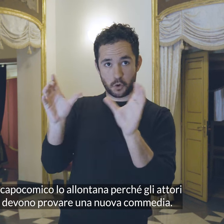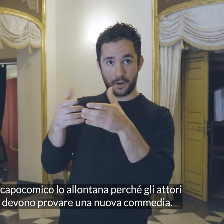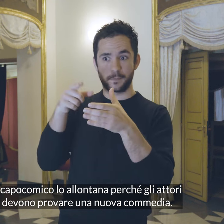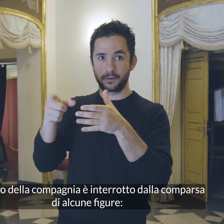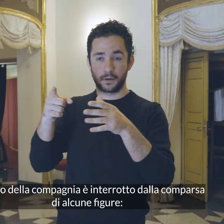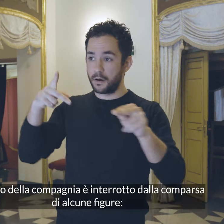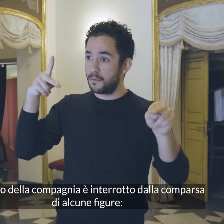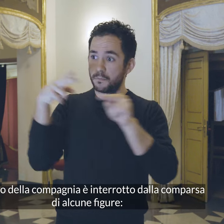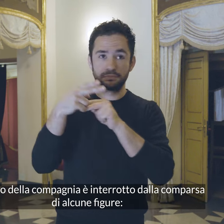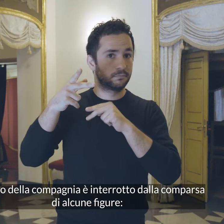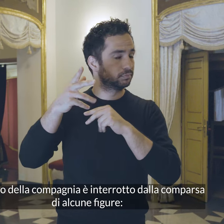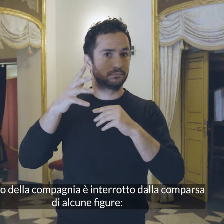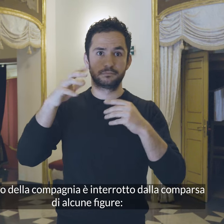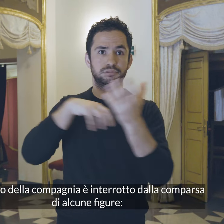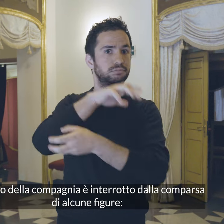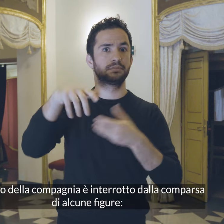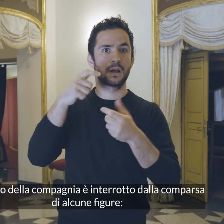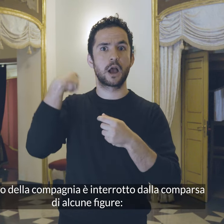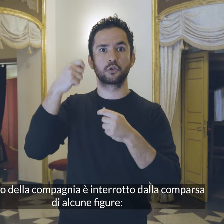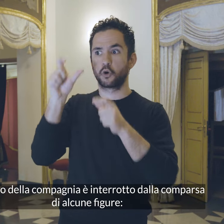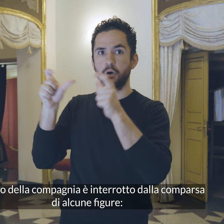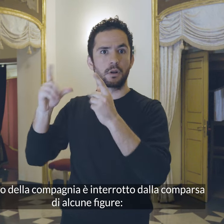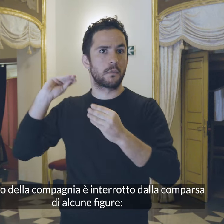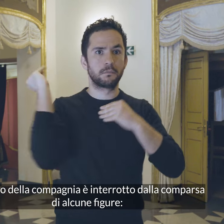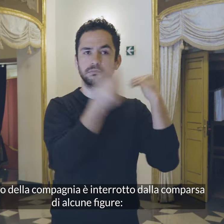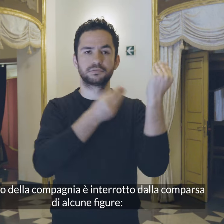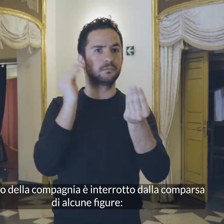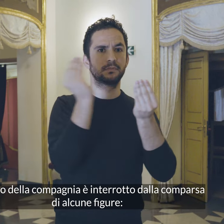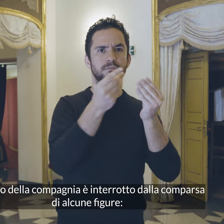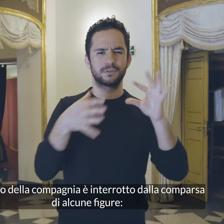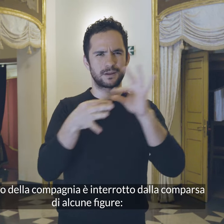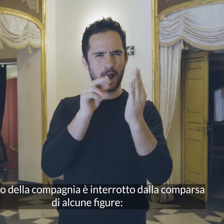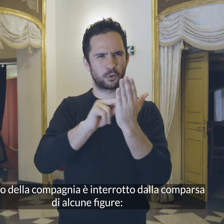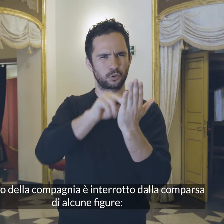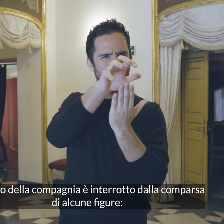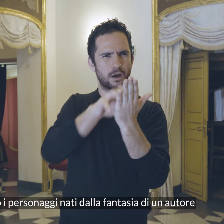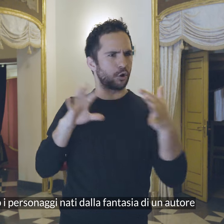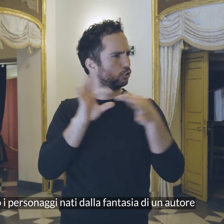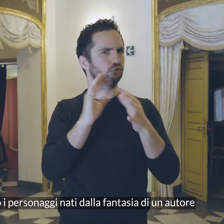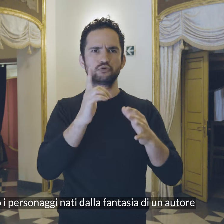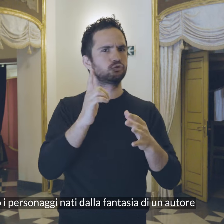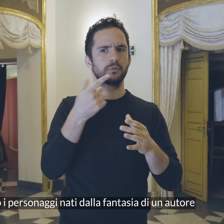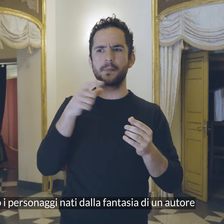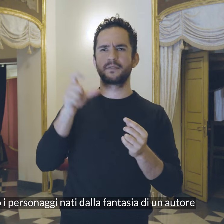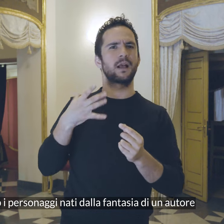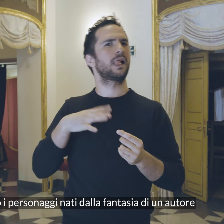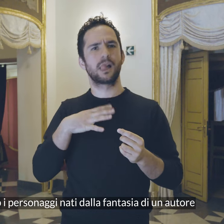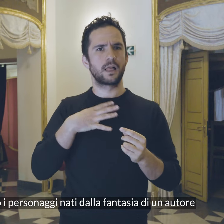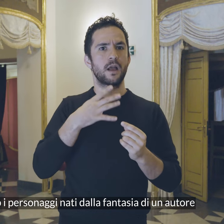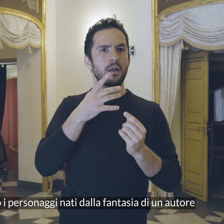Il lavoro della compagnia è interrotto dalla comparsa di alcune figure Sono i personaggi nati dalla